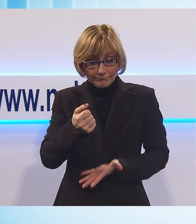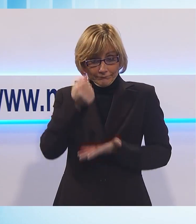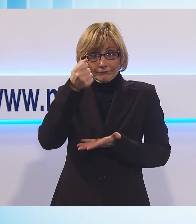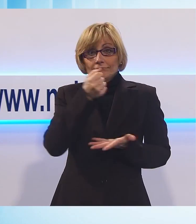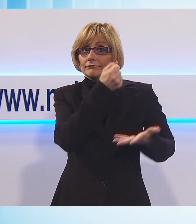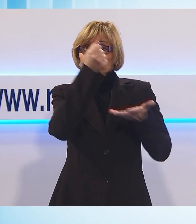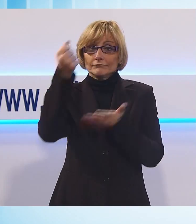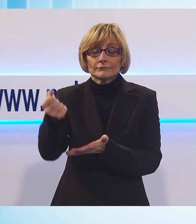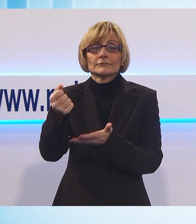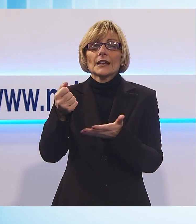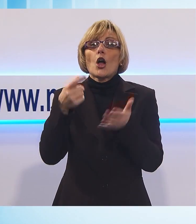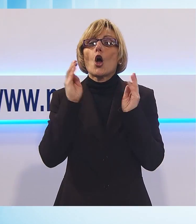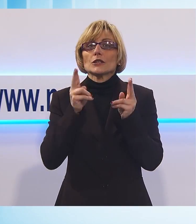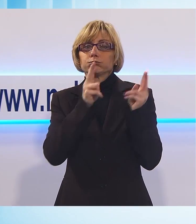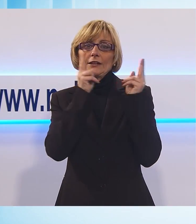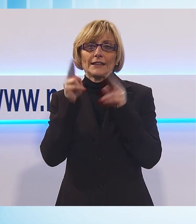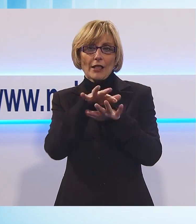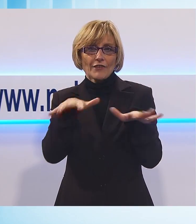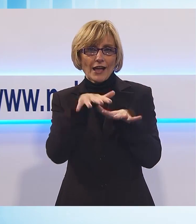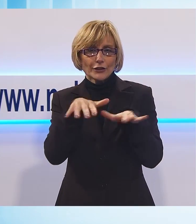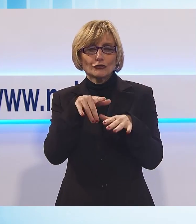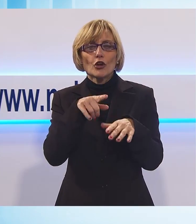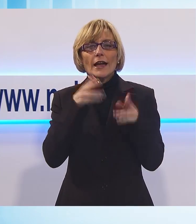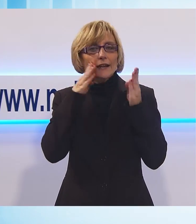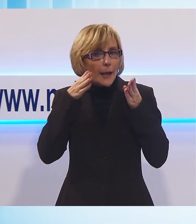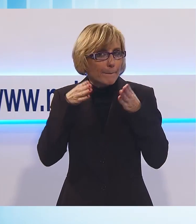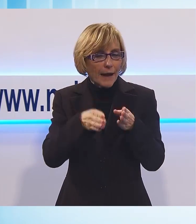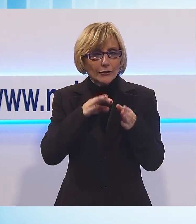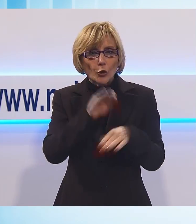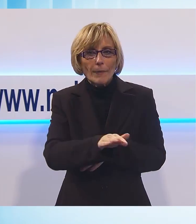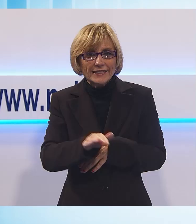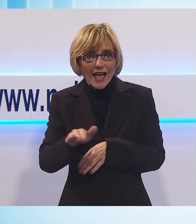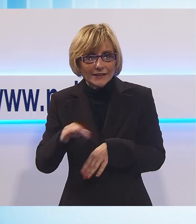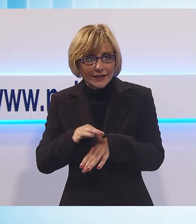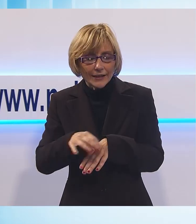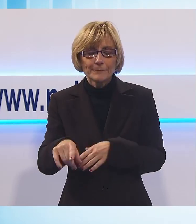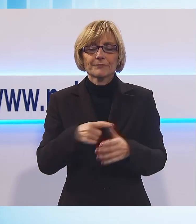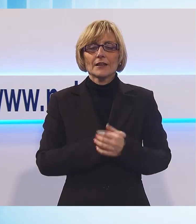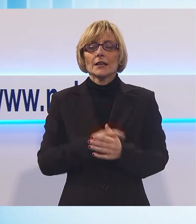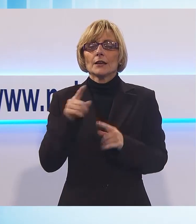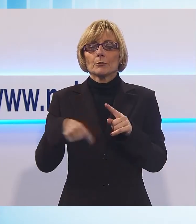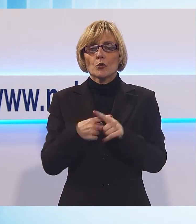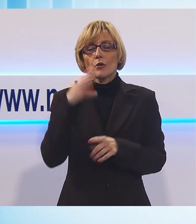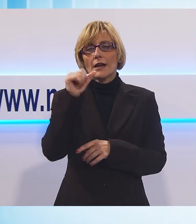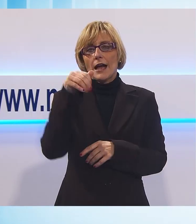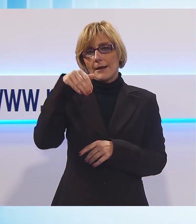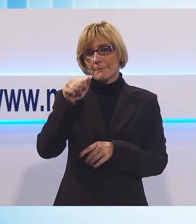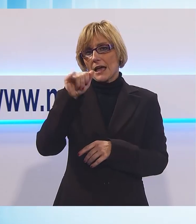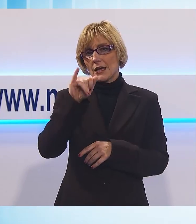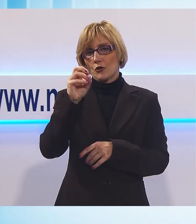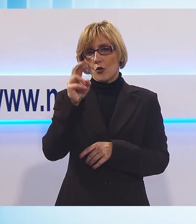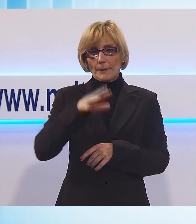al reparto di pediatria dell'ospedale Versilia. La Befana fa capolino anche a Camaiore, in piazza a Capezzano Pianore,